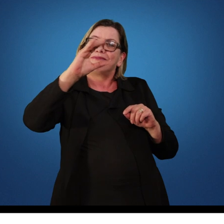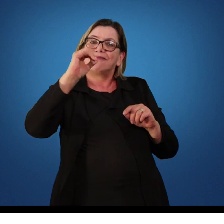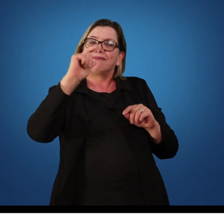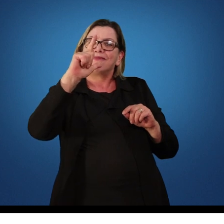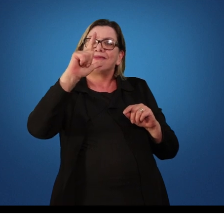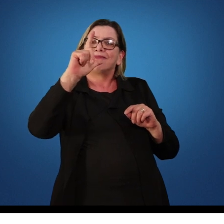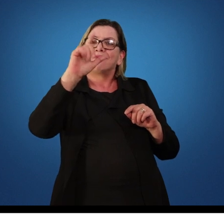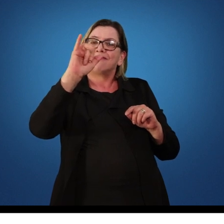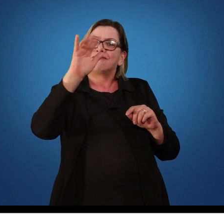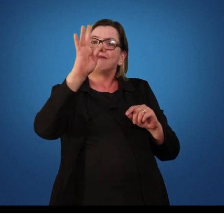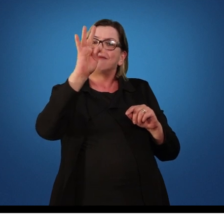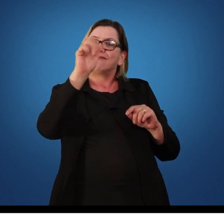parâmetros.